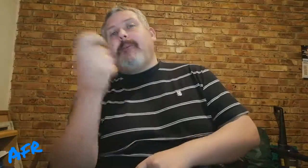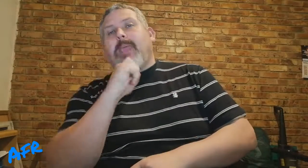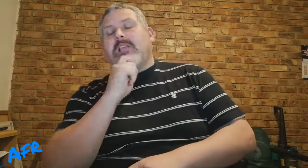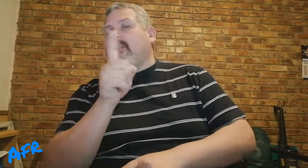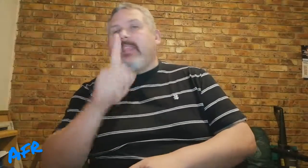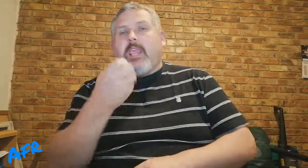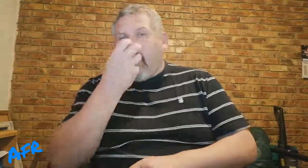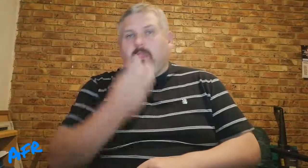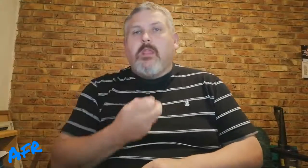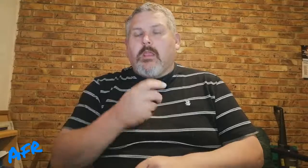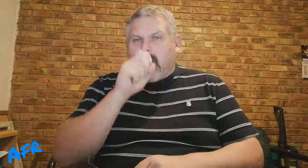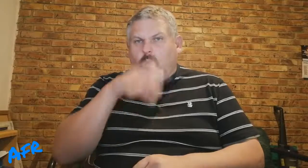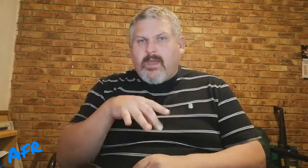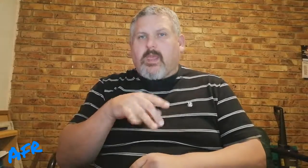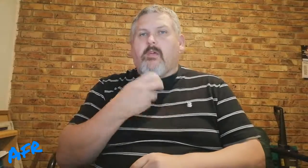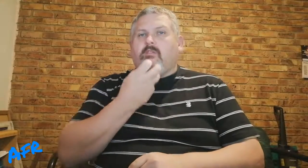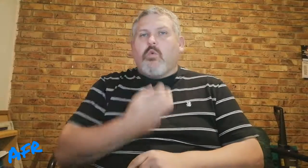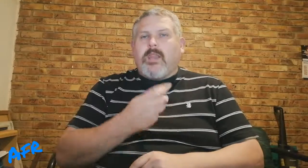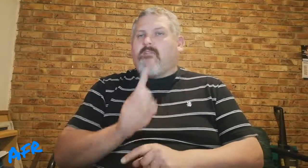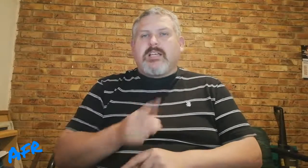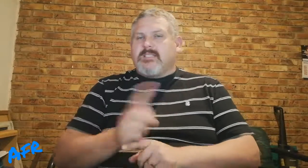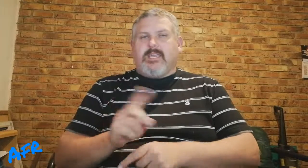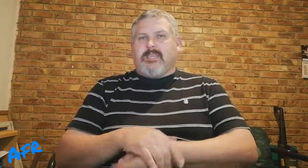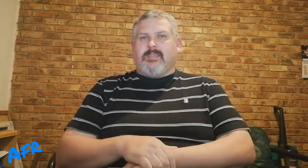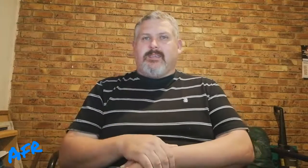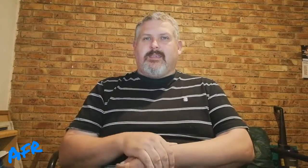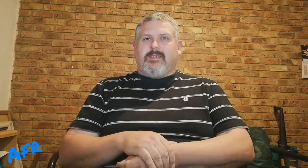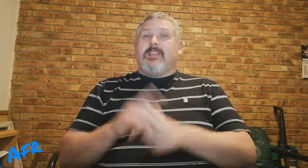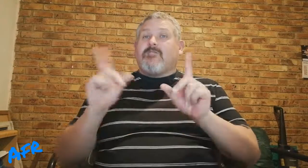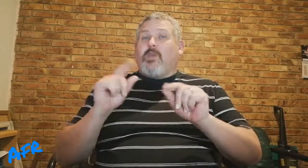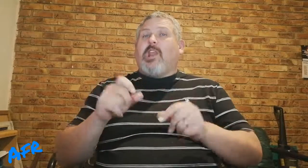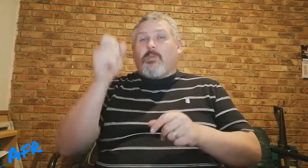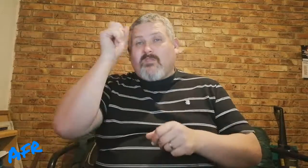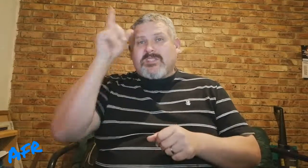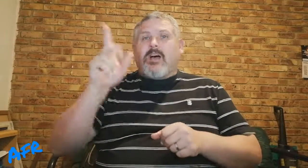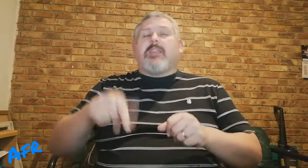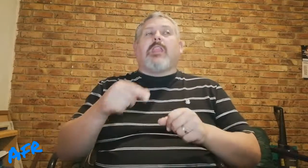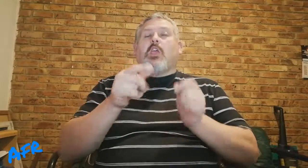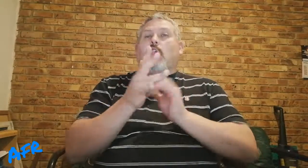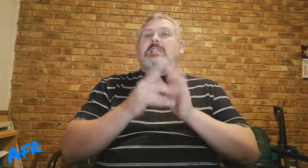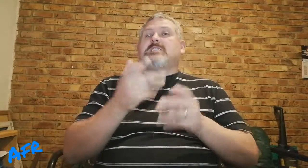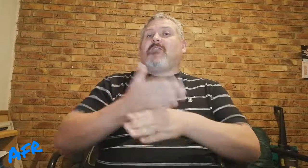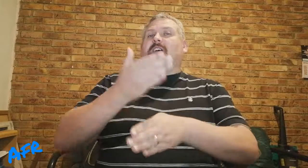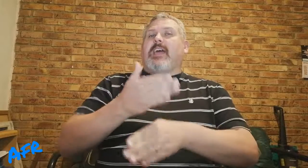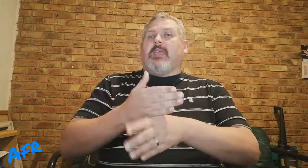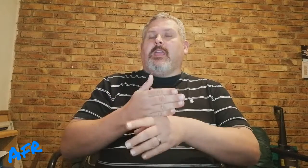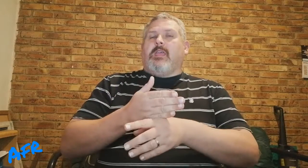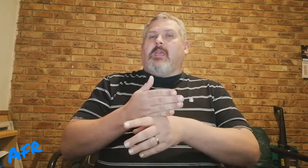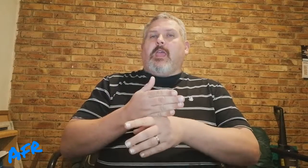aan die ander mense, wat nie, dode, dode was nie. En, is wonderlik, om te verstand, dat, Jesus' waai,